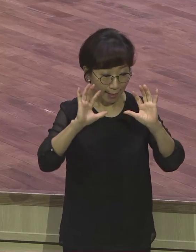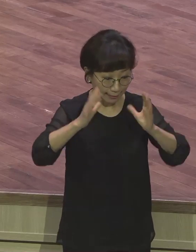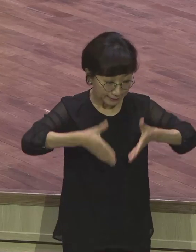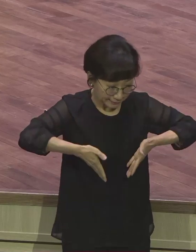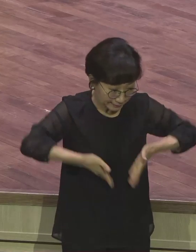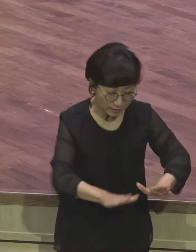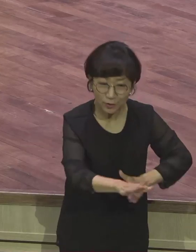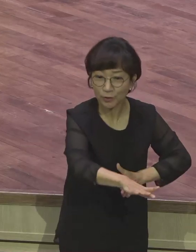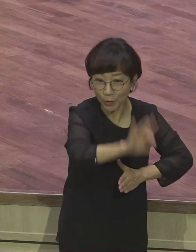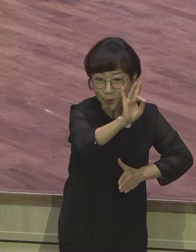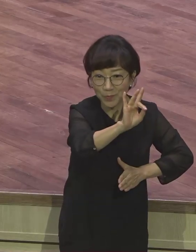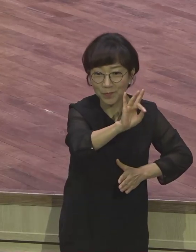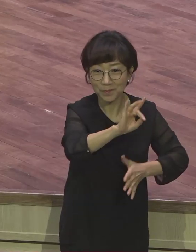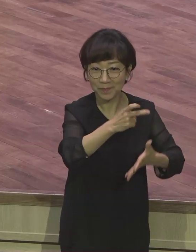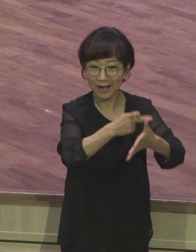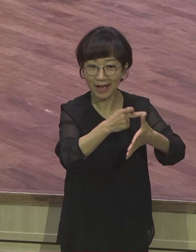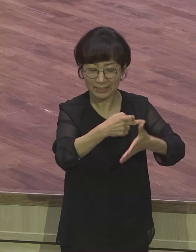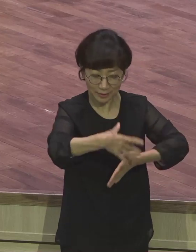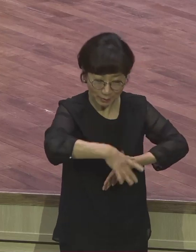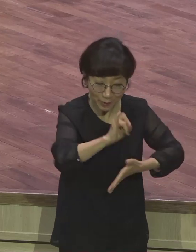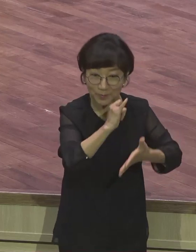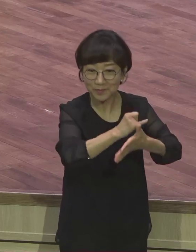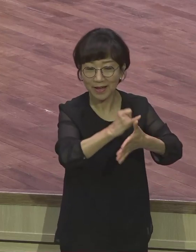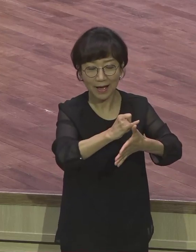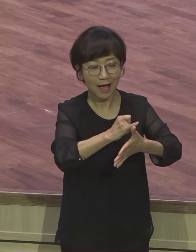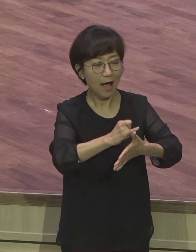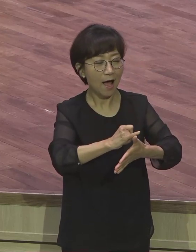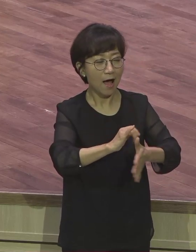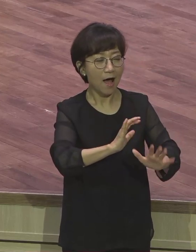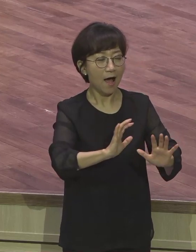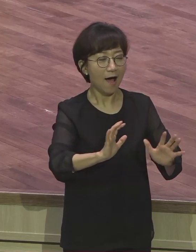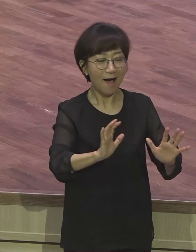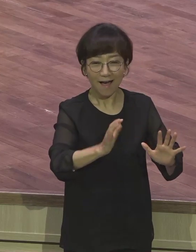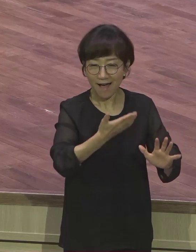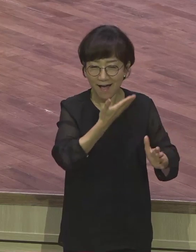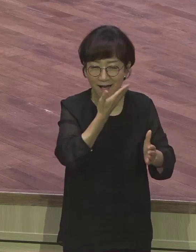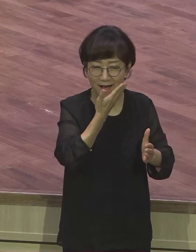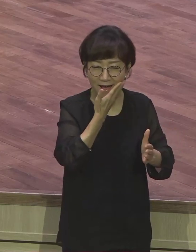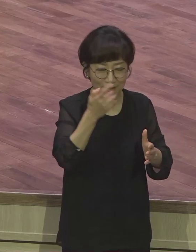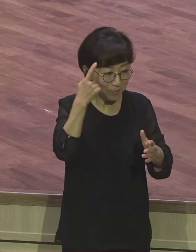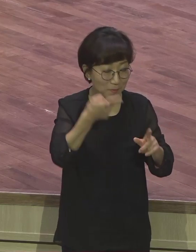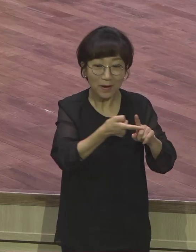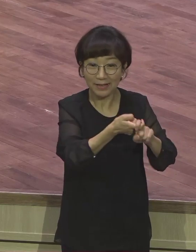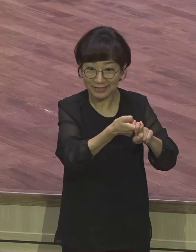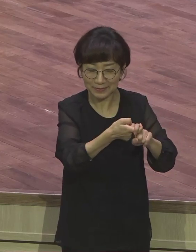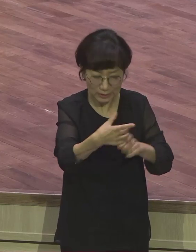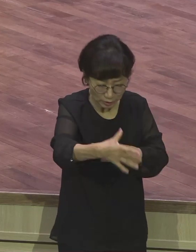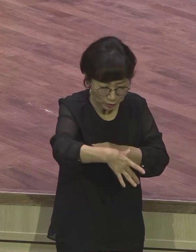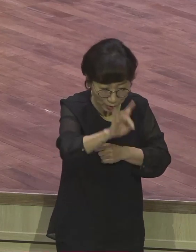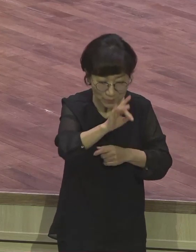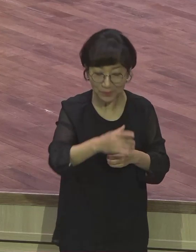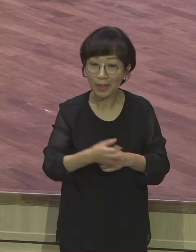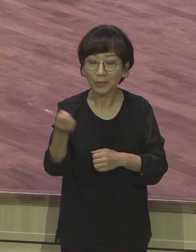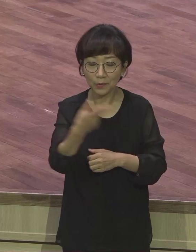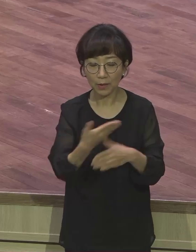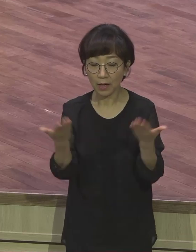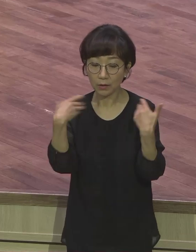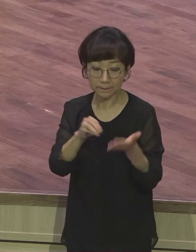첫 딸 처음 낳은 거 그 첫 자녀에 관심이 많습니다. 처음 거 학교에 입학을 했는데 첫